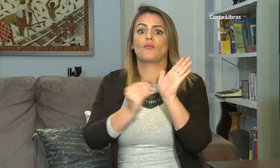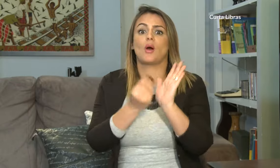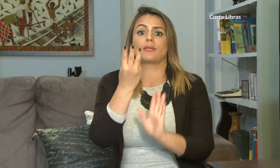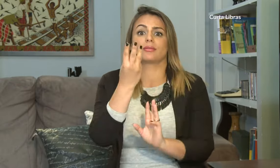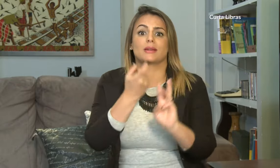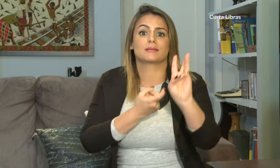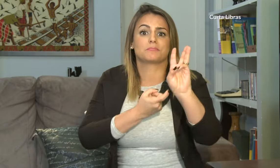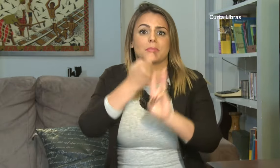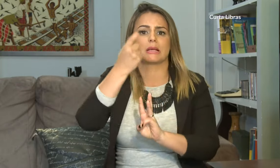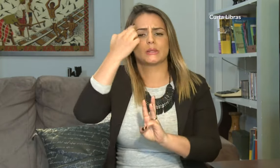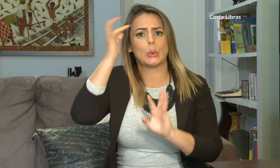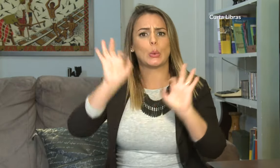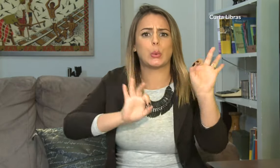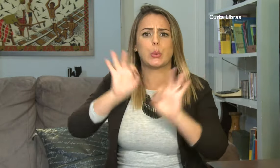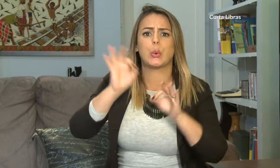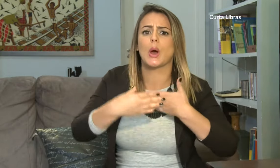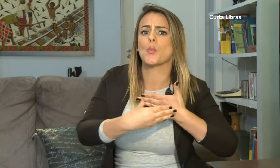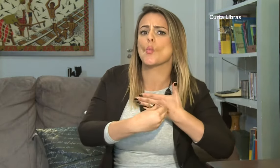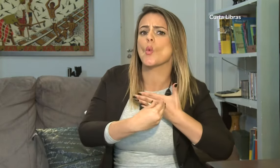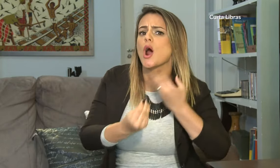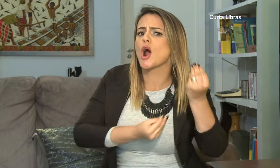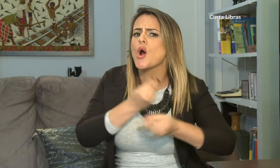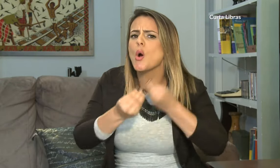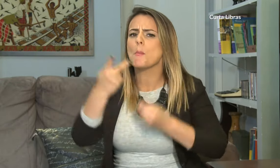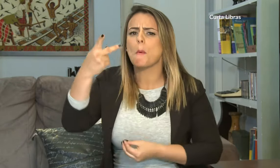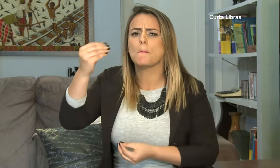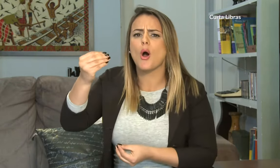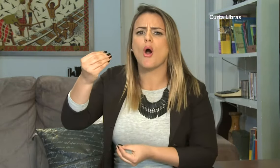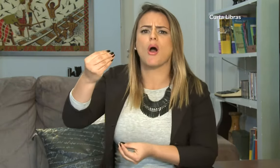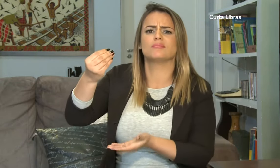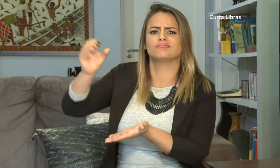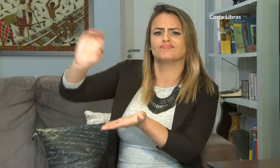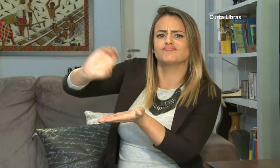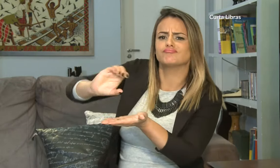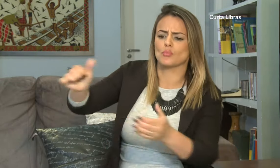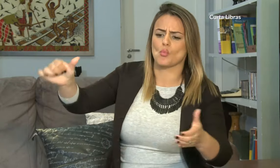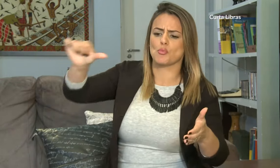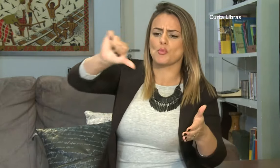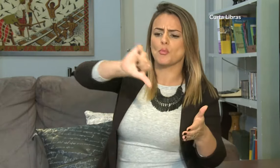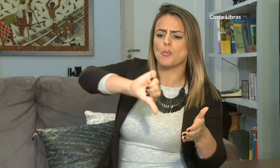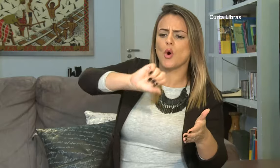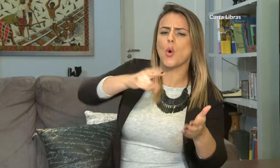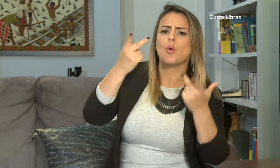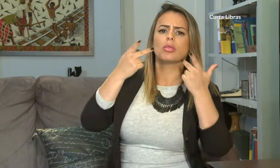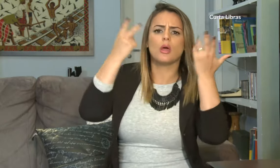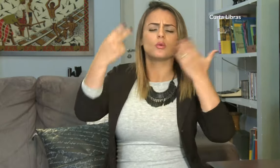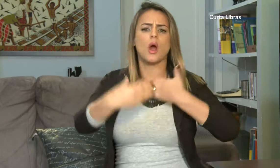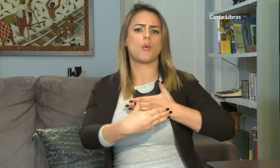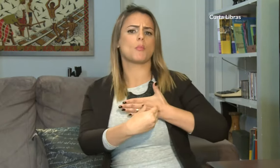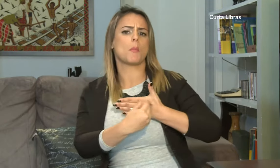aleitamento materno, complemento, se é necessário ou não e a idade cerda para cada fase de alimentação.